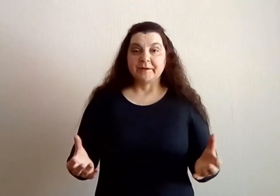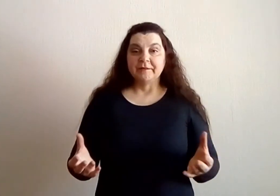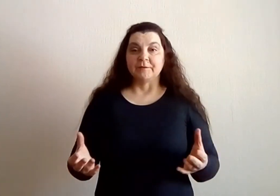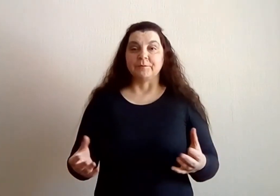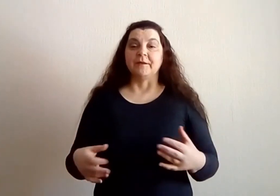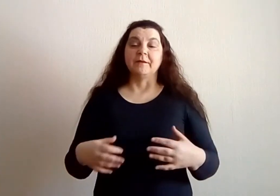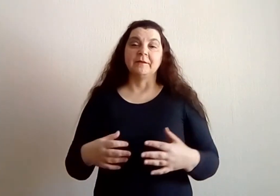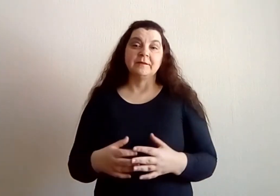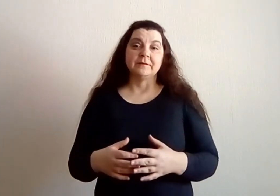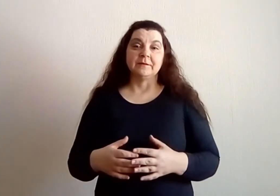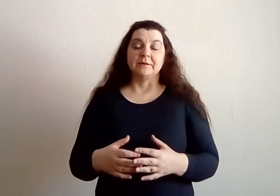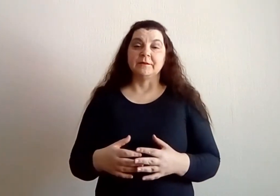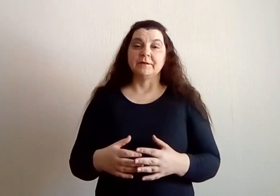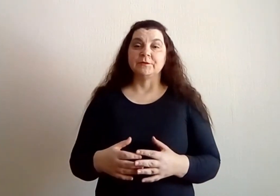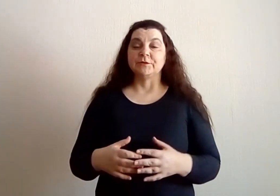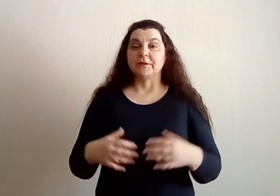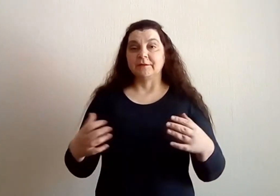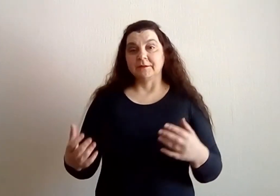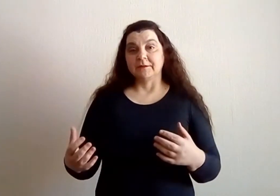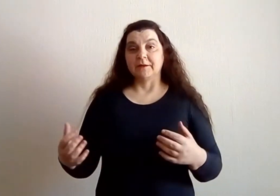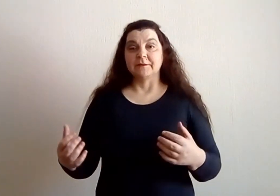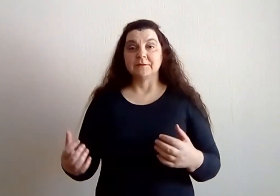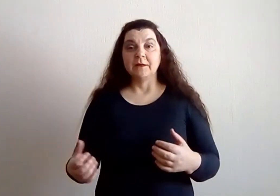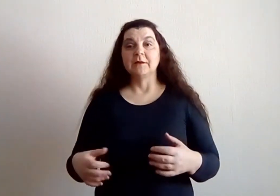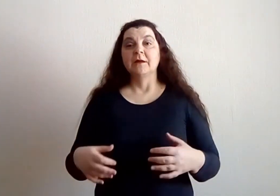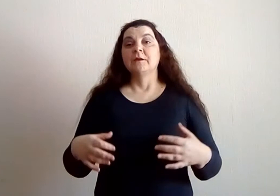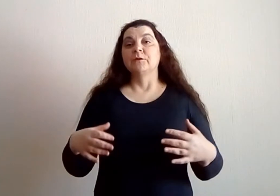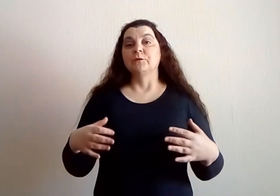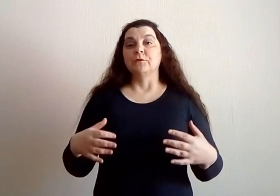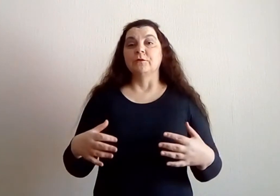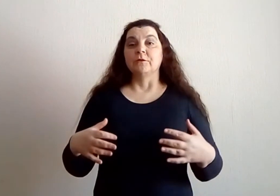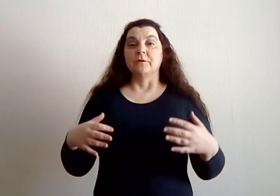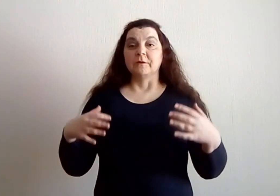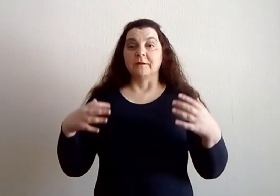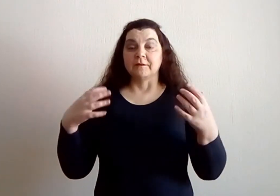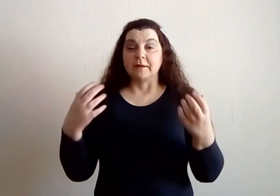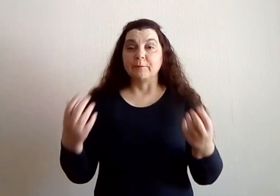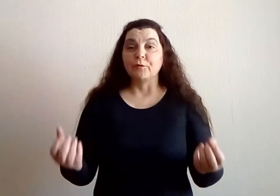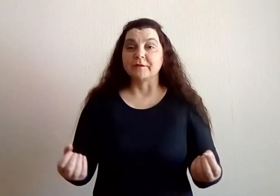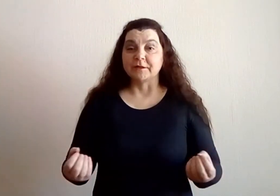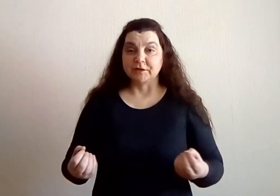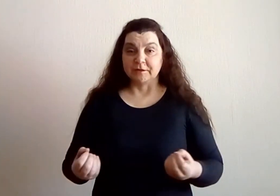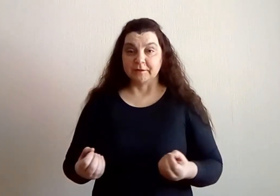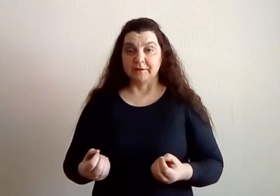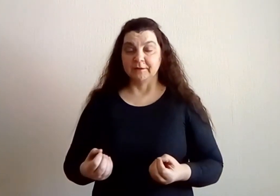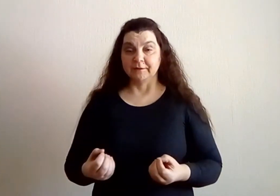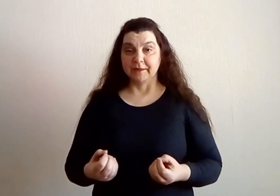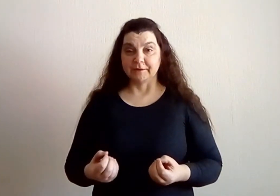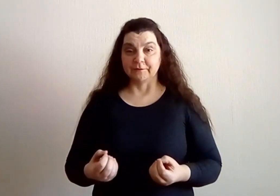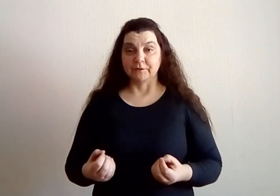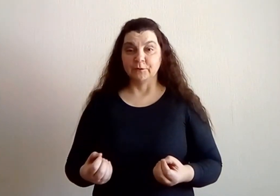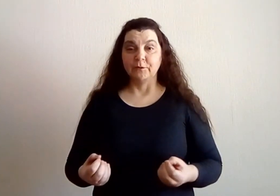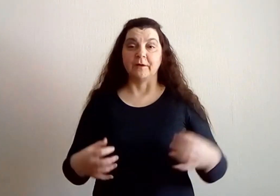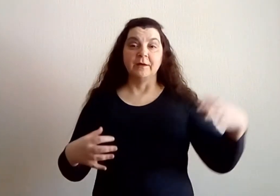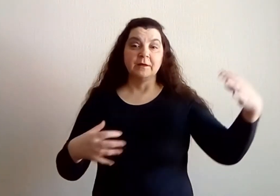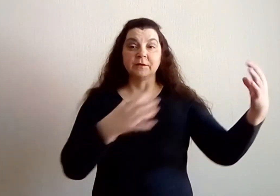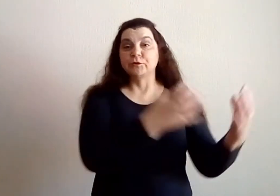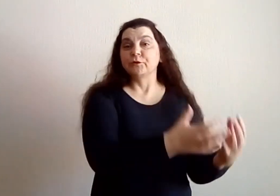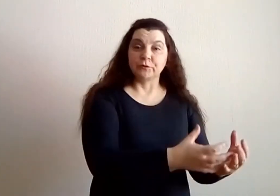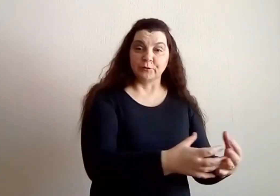принципе, если рассуждать и так, и так, то само значение данного слова – что то,